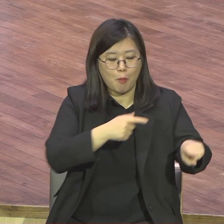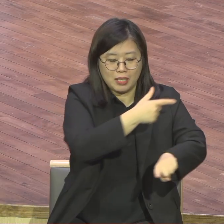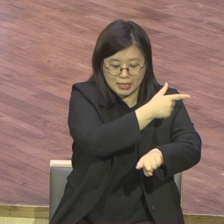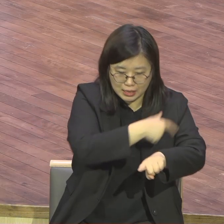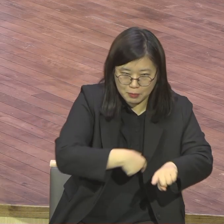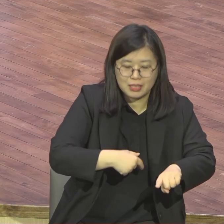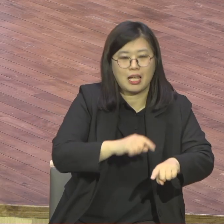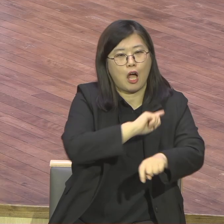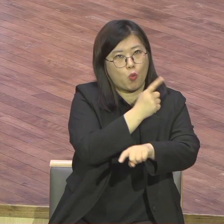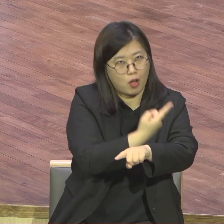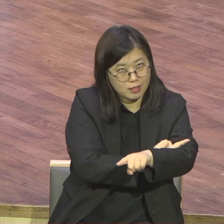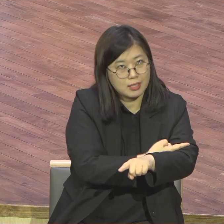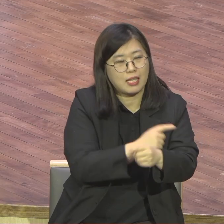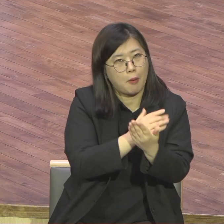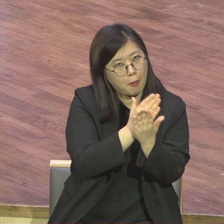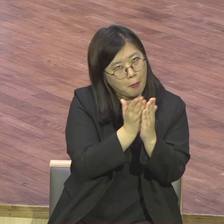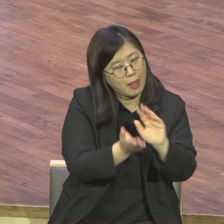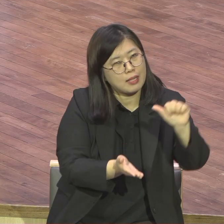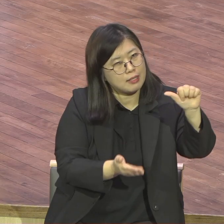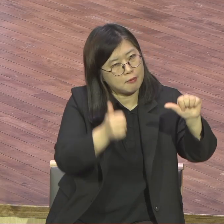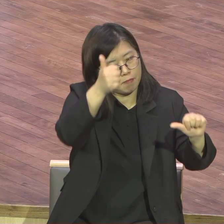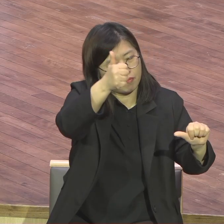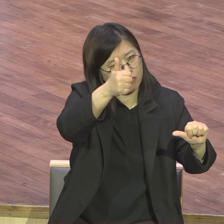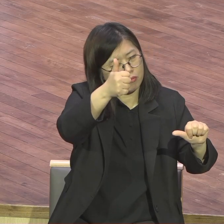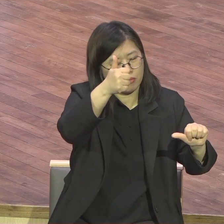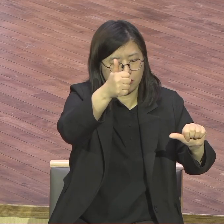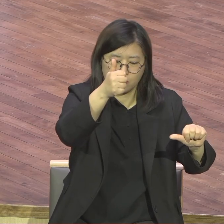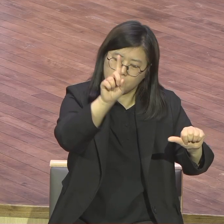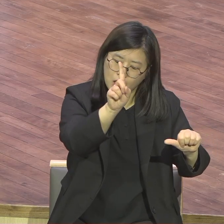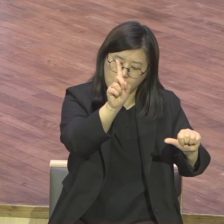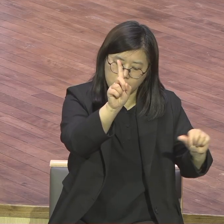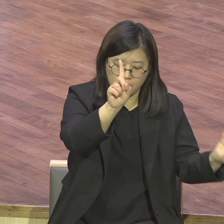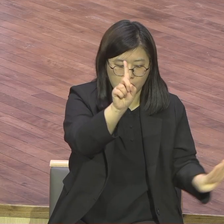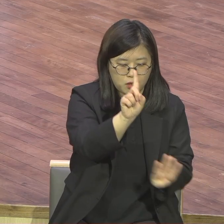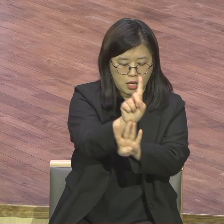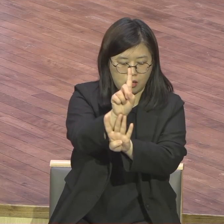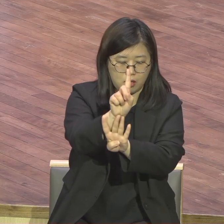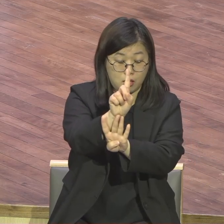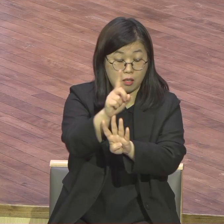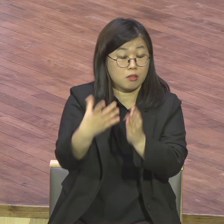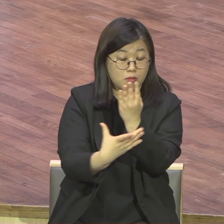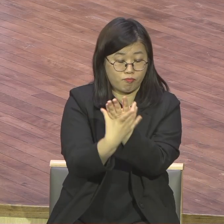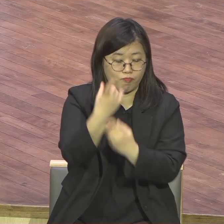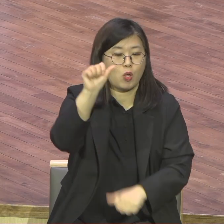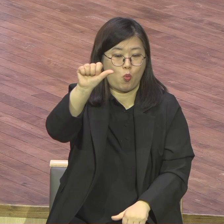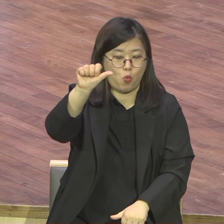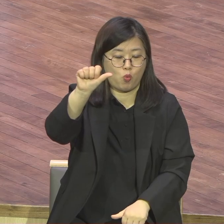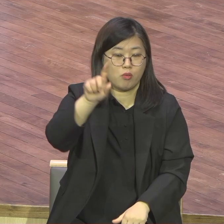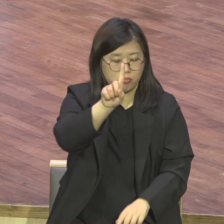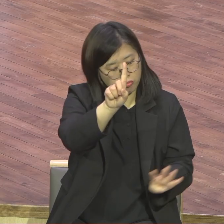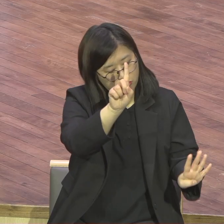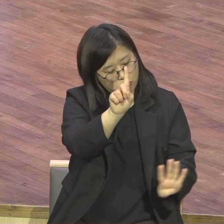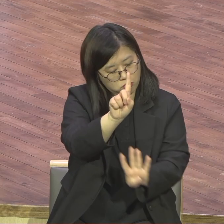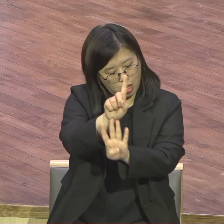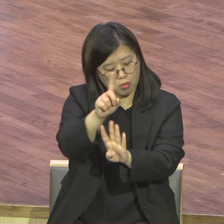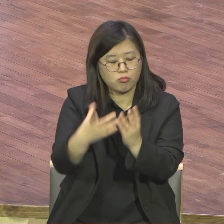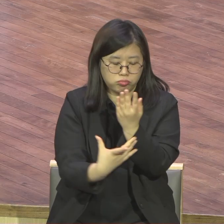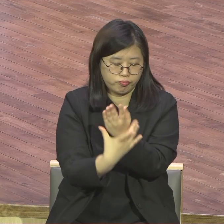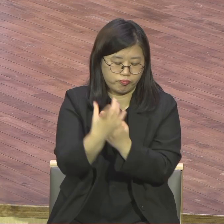아멘 그래서 책자를 보세요 237 나라 품는 기도 그렇죠 그